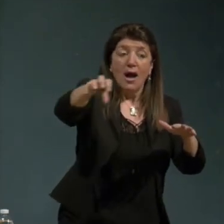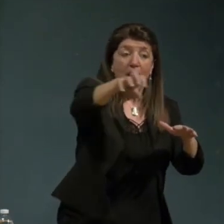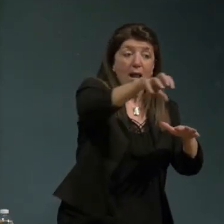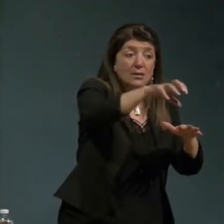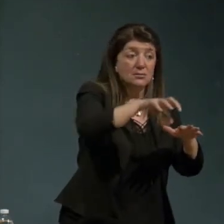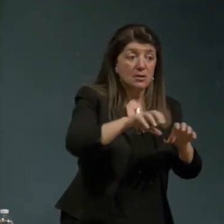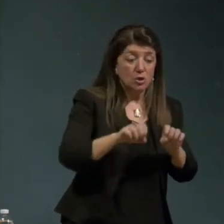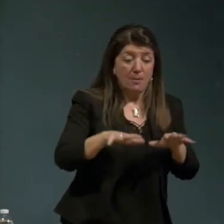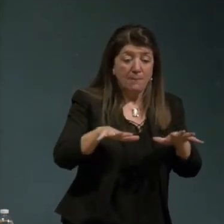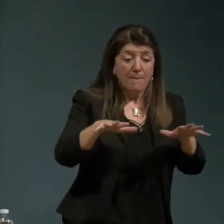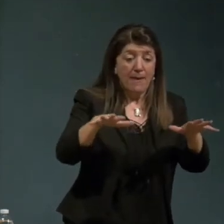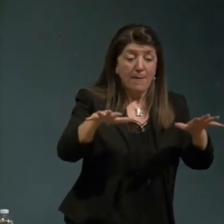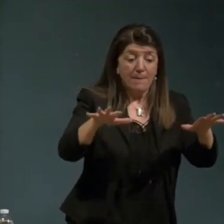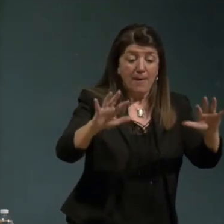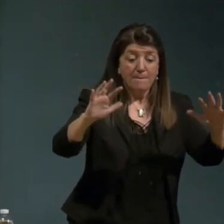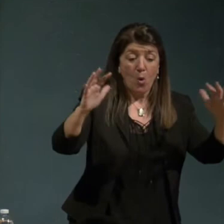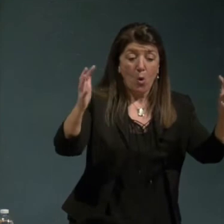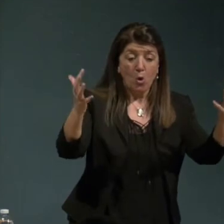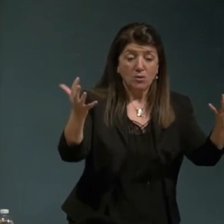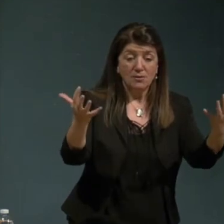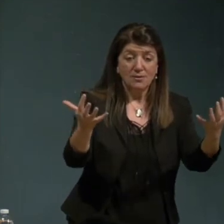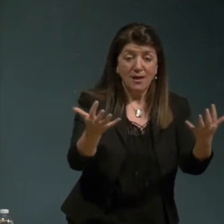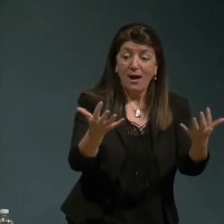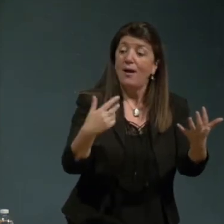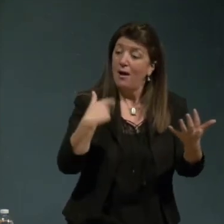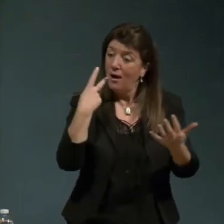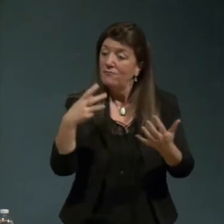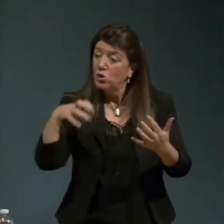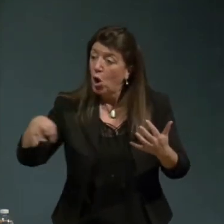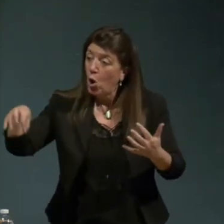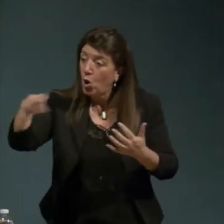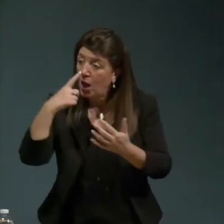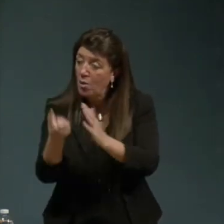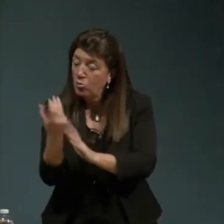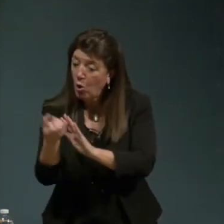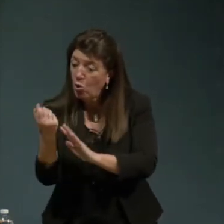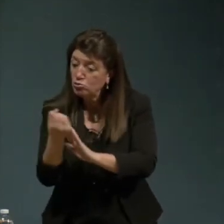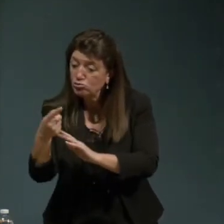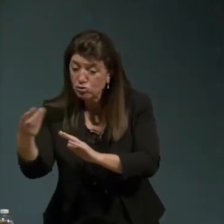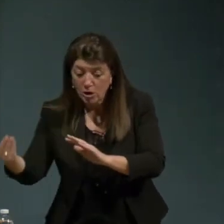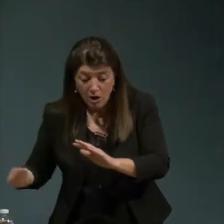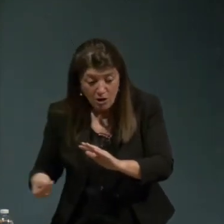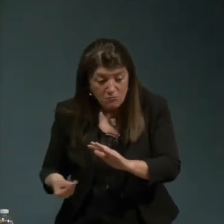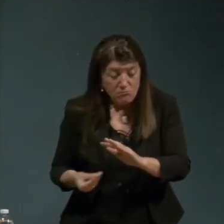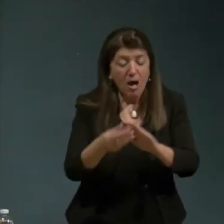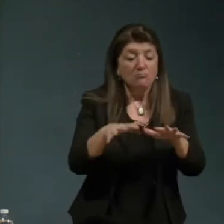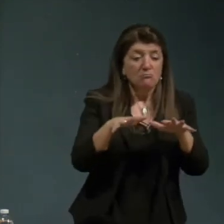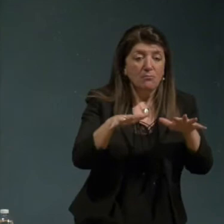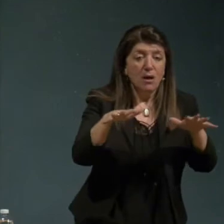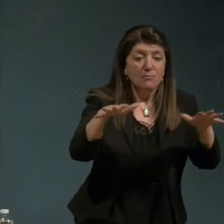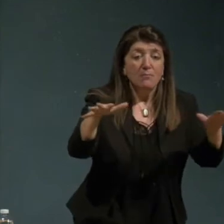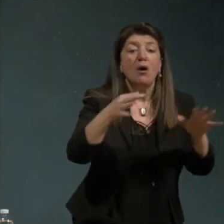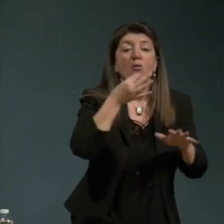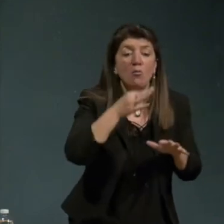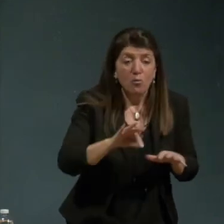dobbiamo fare la protezione del locale e questo è possibile per esempio tutti i